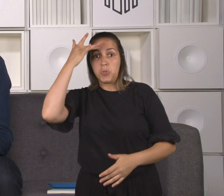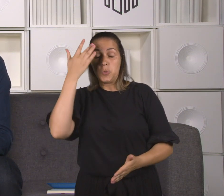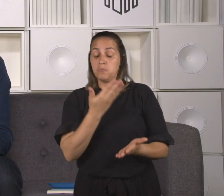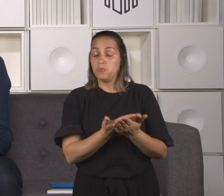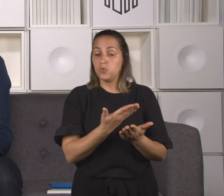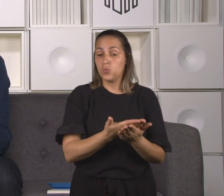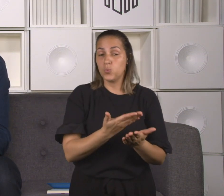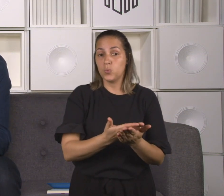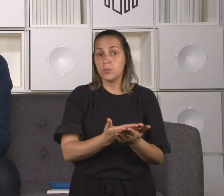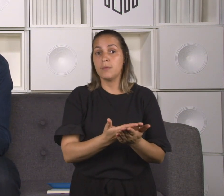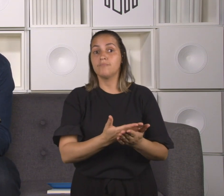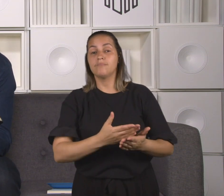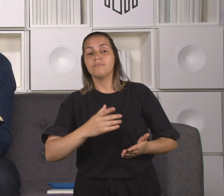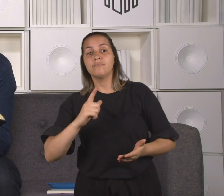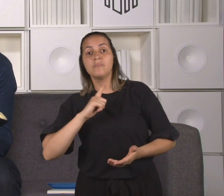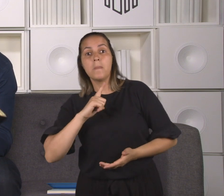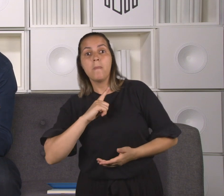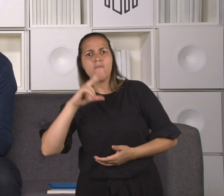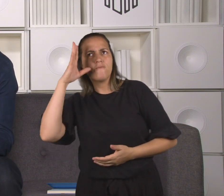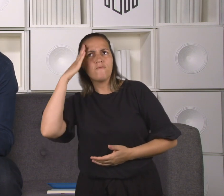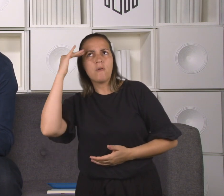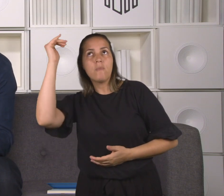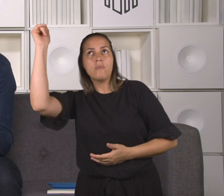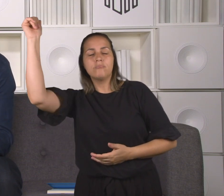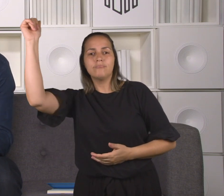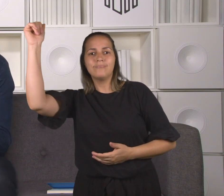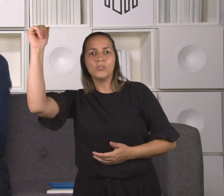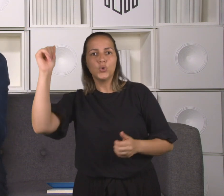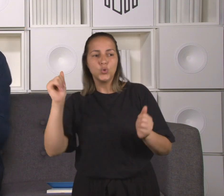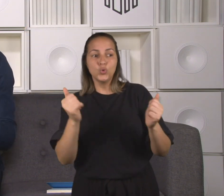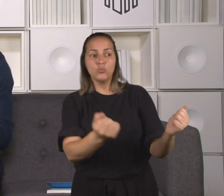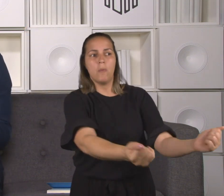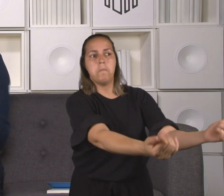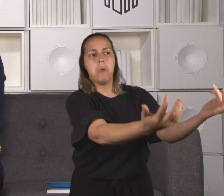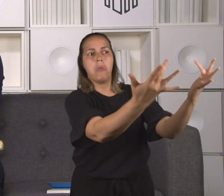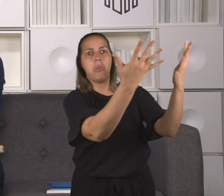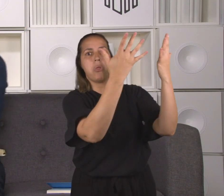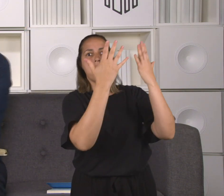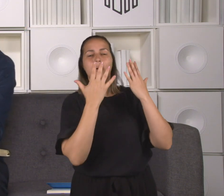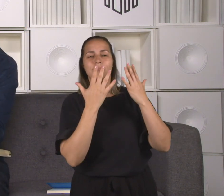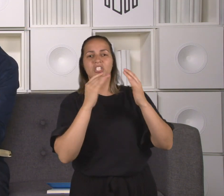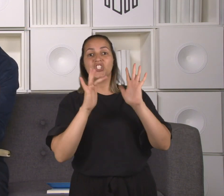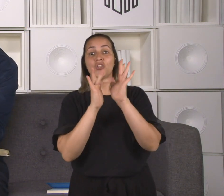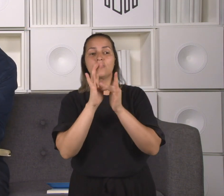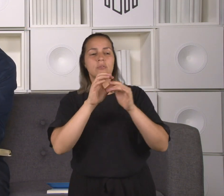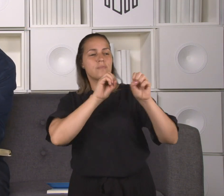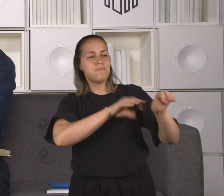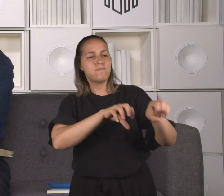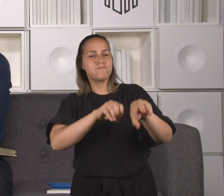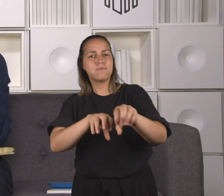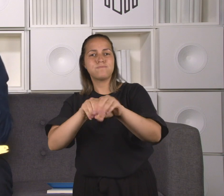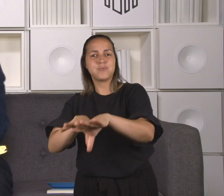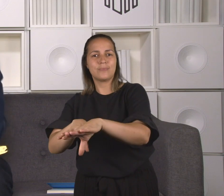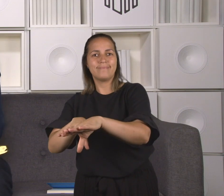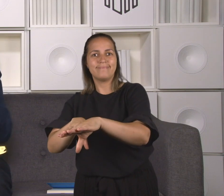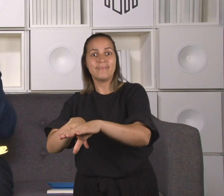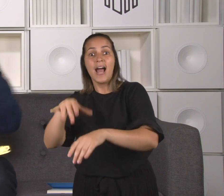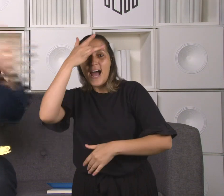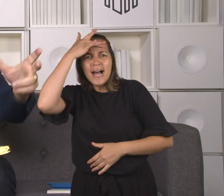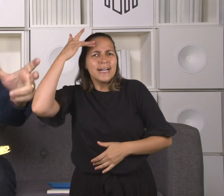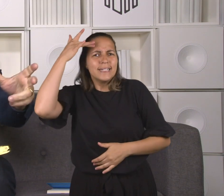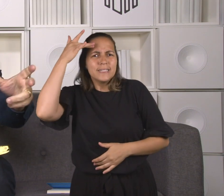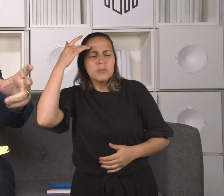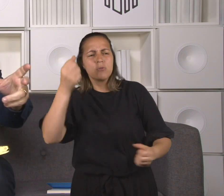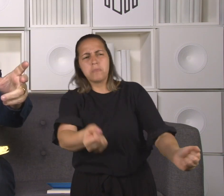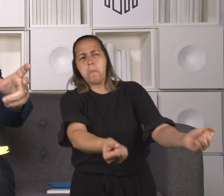povoados da Galiléia, da Judéia e de Jerusalém. Olha o que está acontecendo. Quando Jesus cura esse leproso, e o leproso